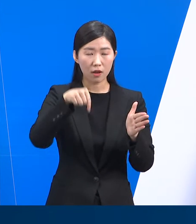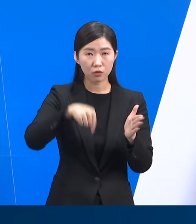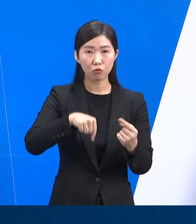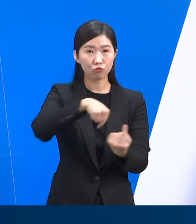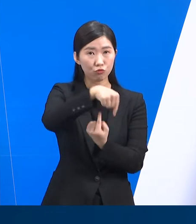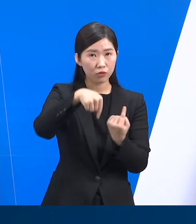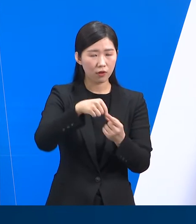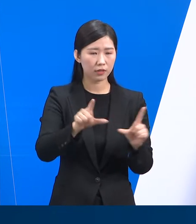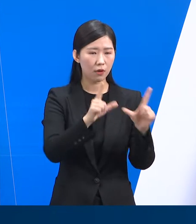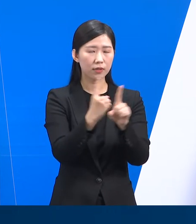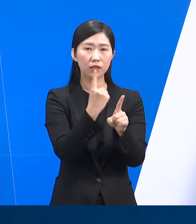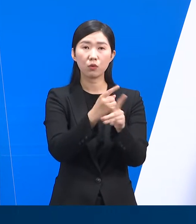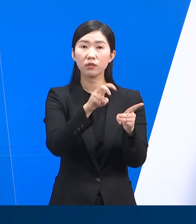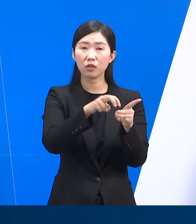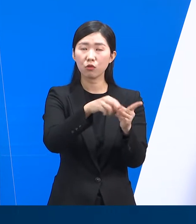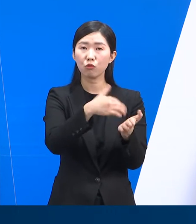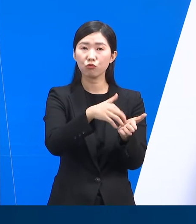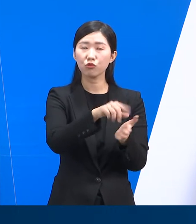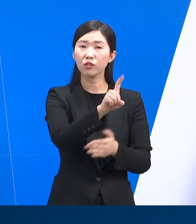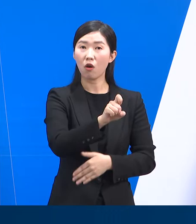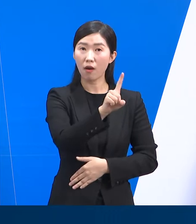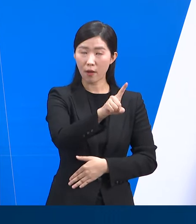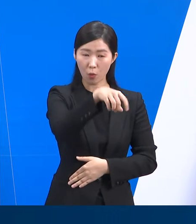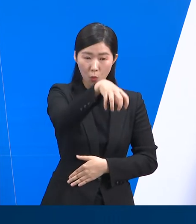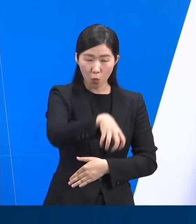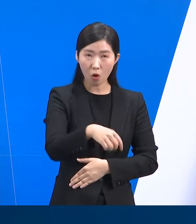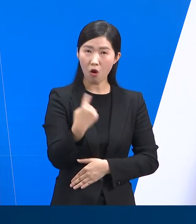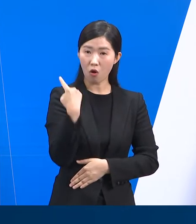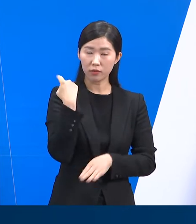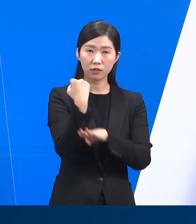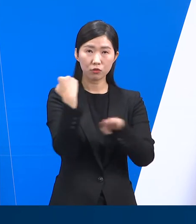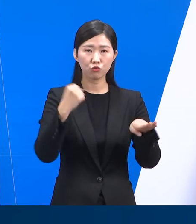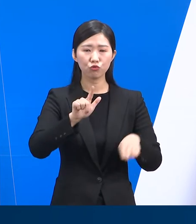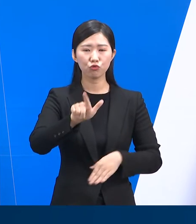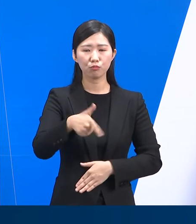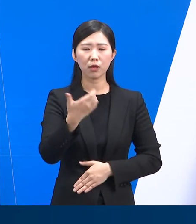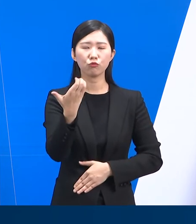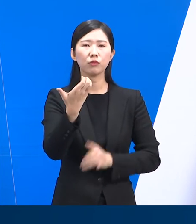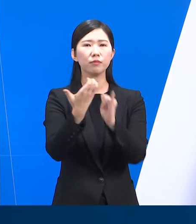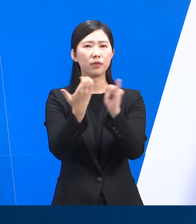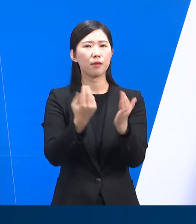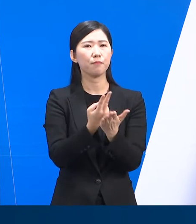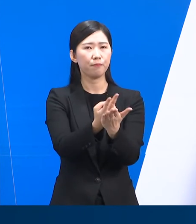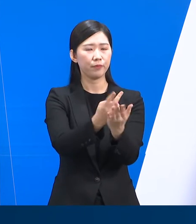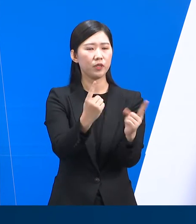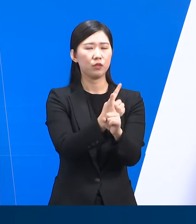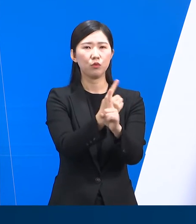11개의 생활치료센터에는 2월 14일 18시 기준 690명이 입소해 있습니다.